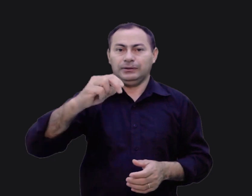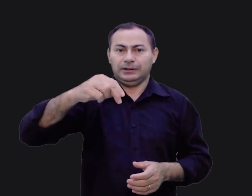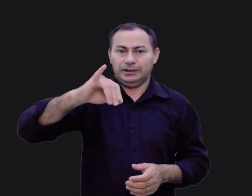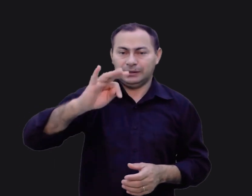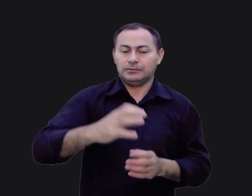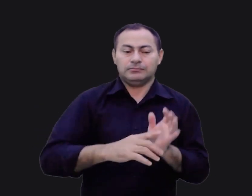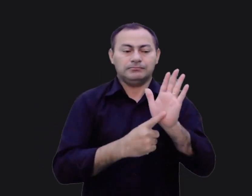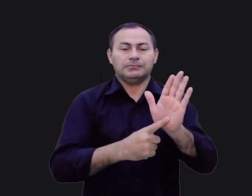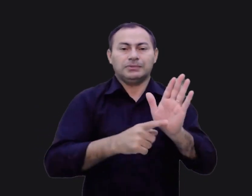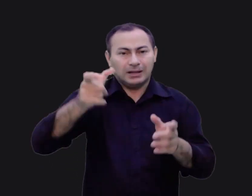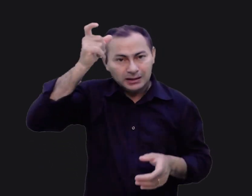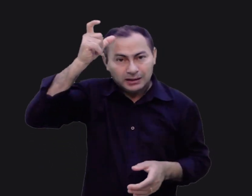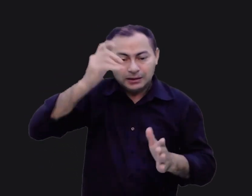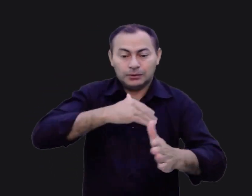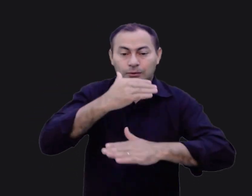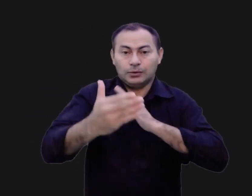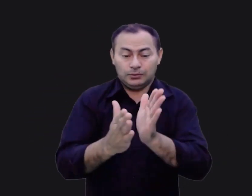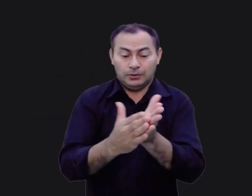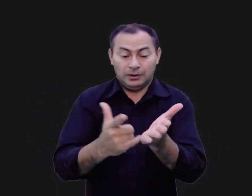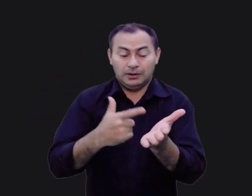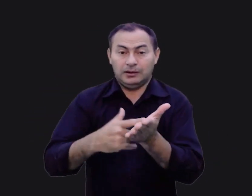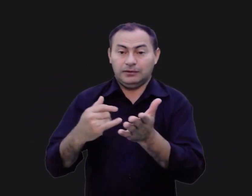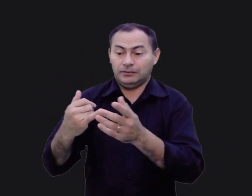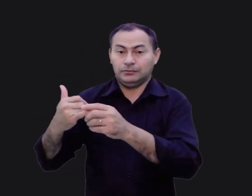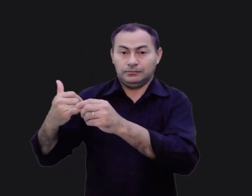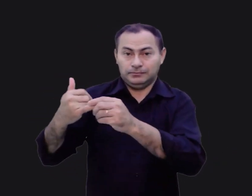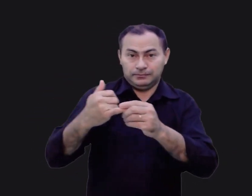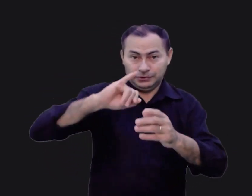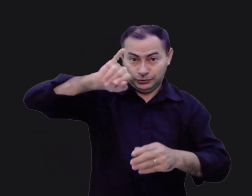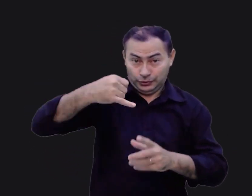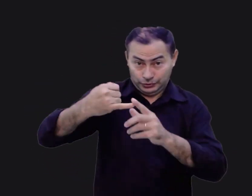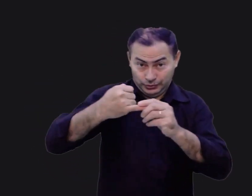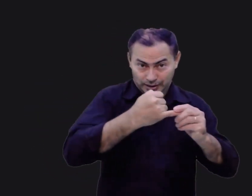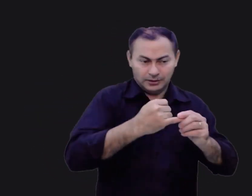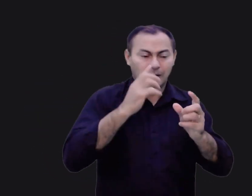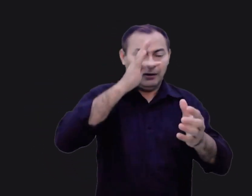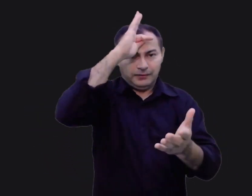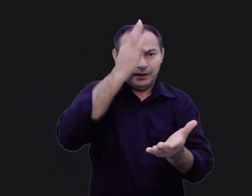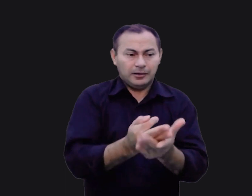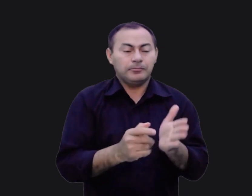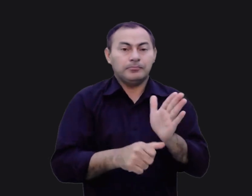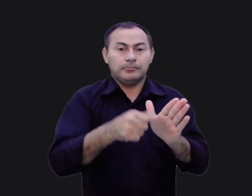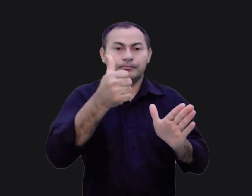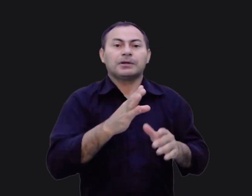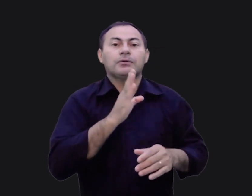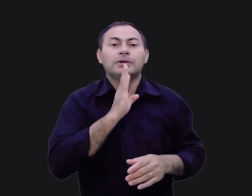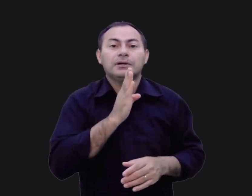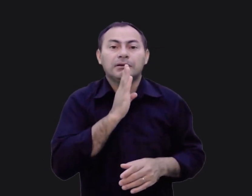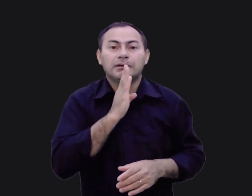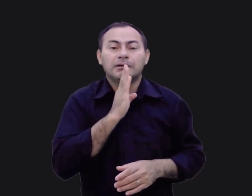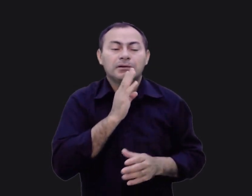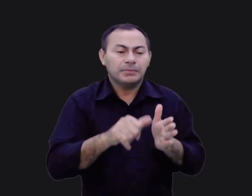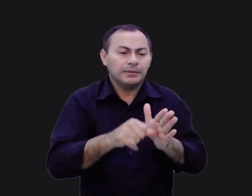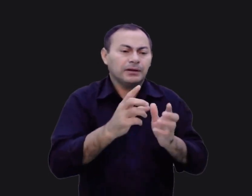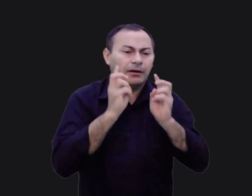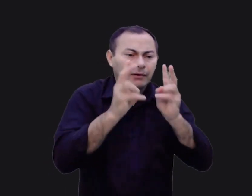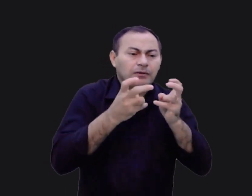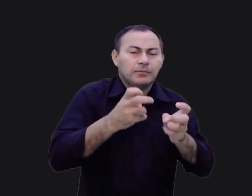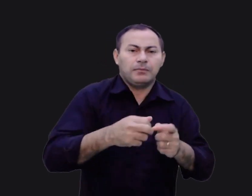Satanás. Em todo o livro de Josué, encontramos ilustrações de fé. Primeiramente, encontramos o que chamamos de a perspectiva